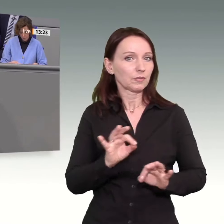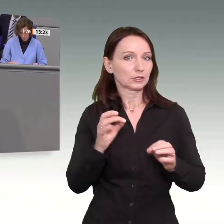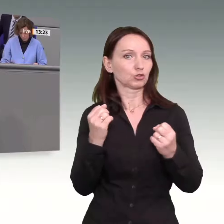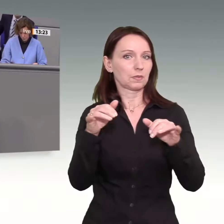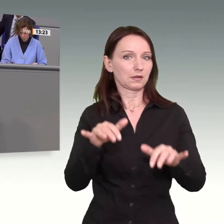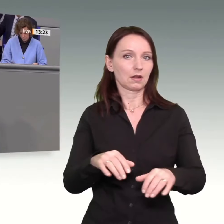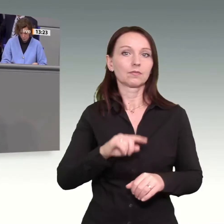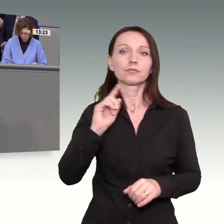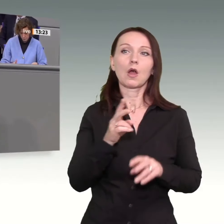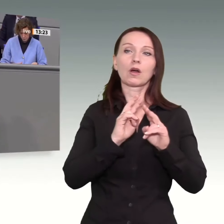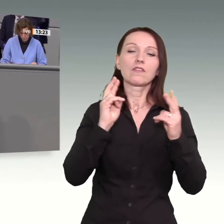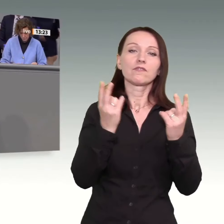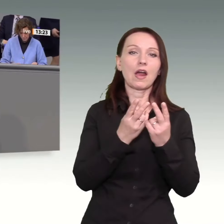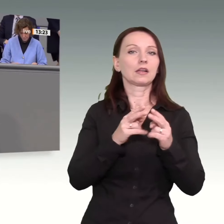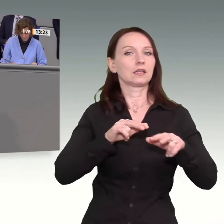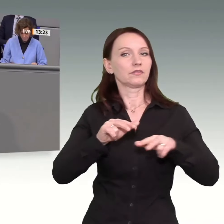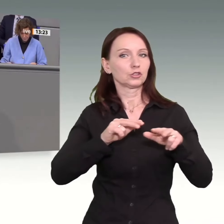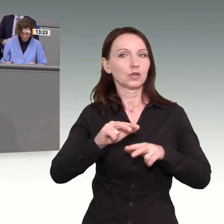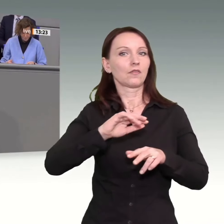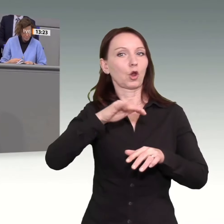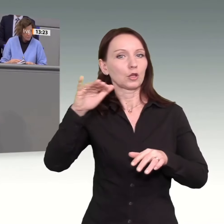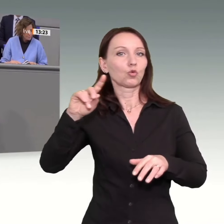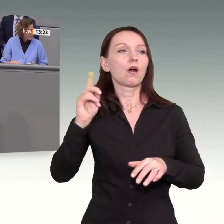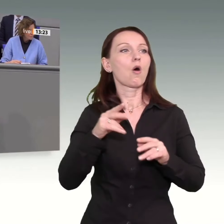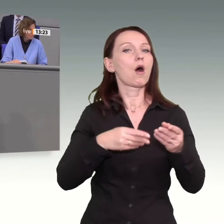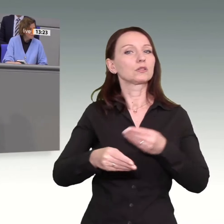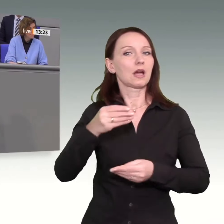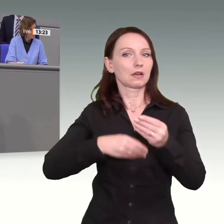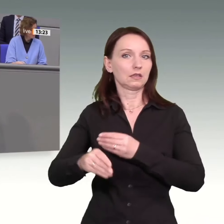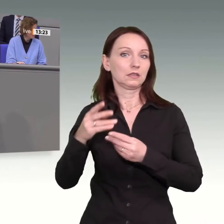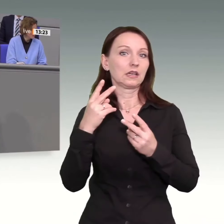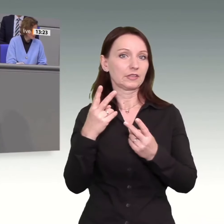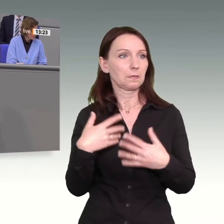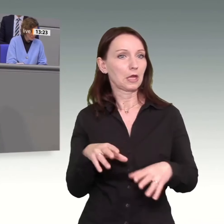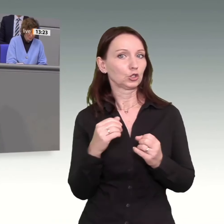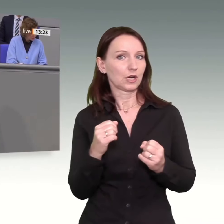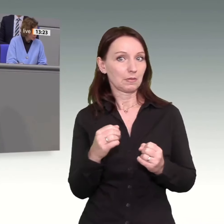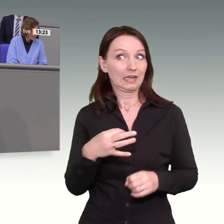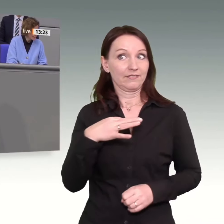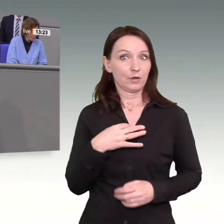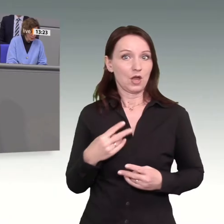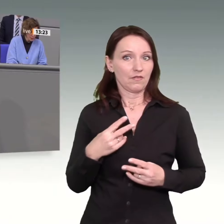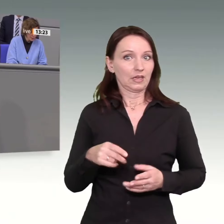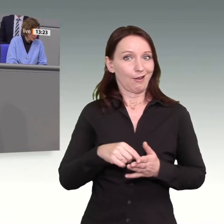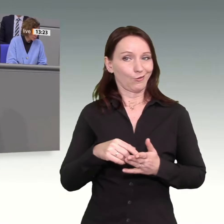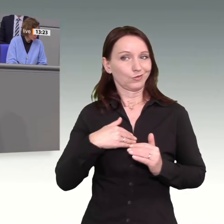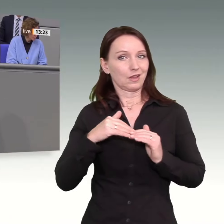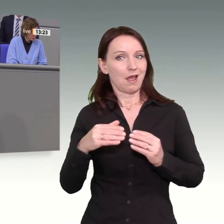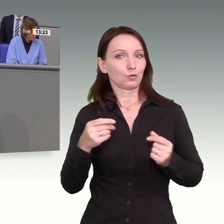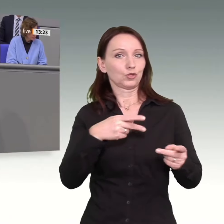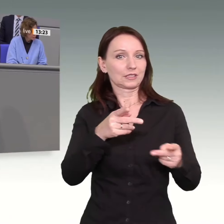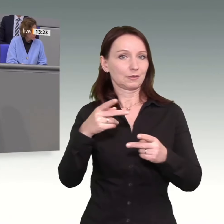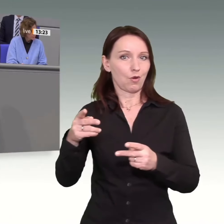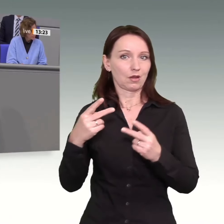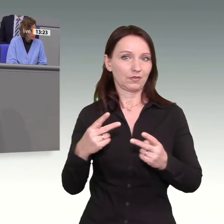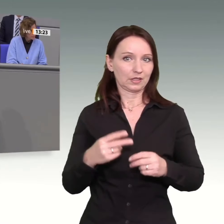Außenhandel stabilisieren sich, was für uns als Exportnation besonders wichtig ist. Das ist erfreulich. Das muss man zur Kenntnis nehmen. Aber man muss mit der Situation